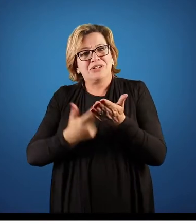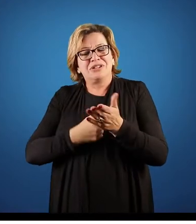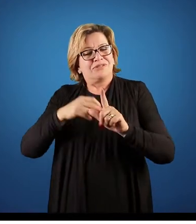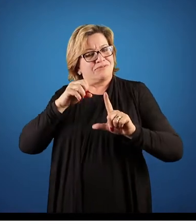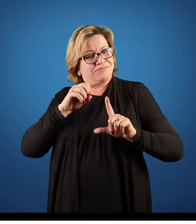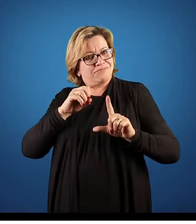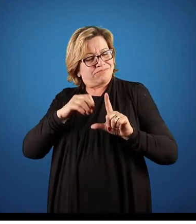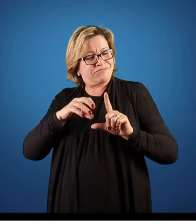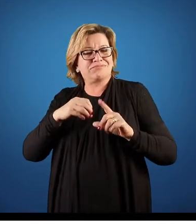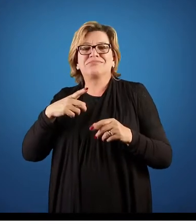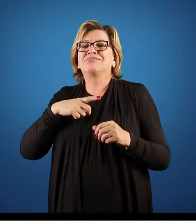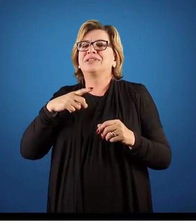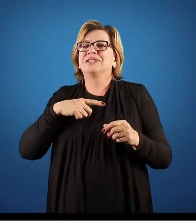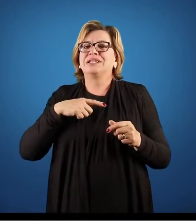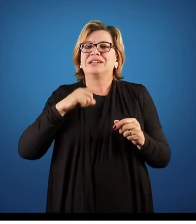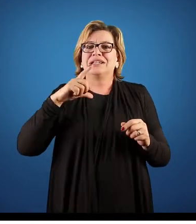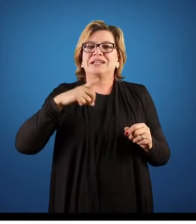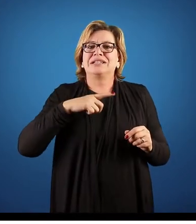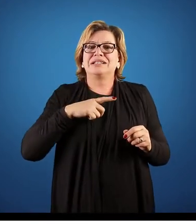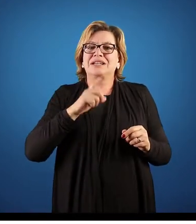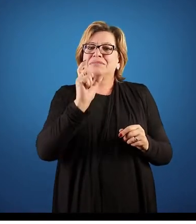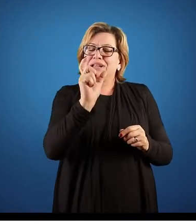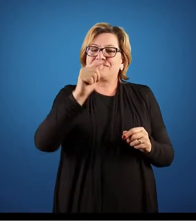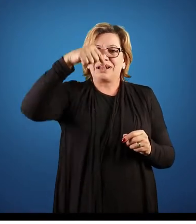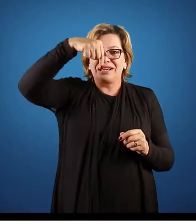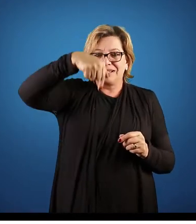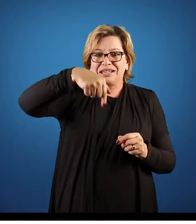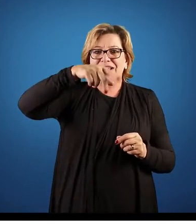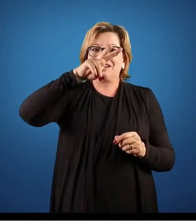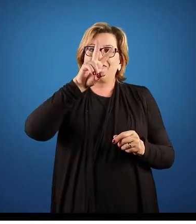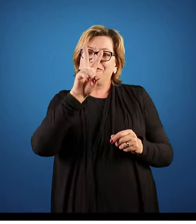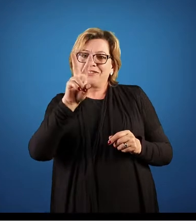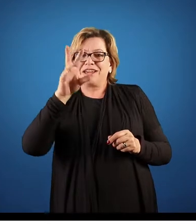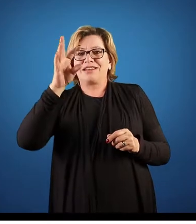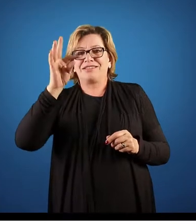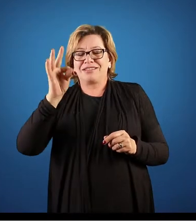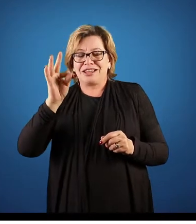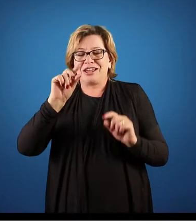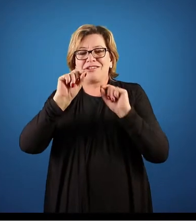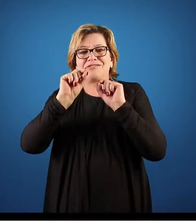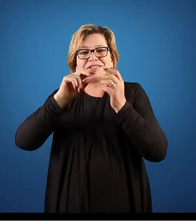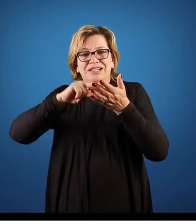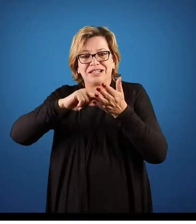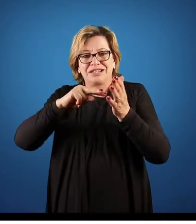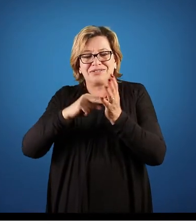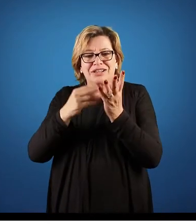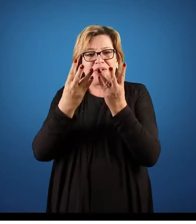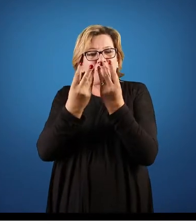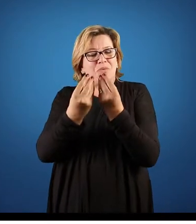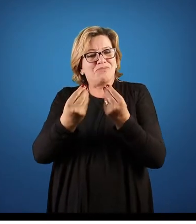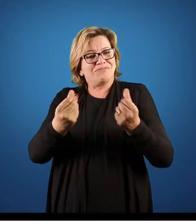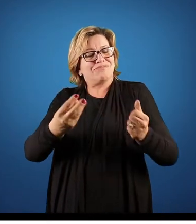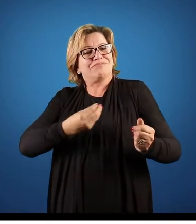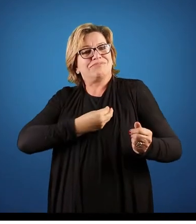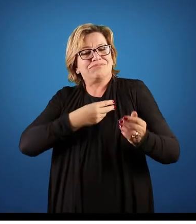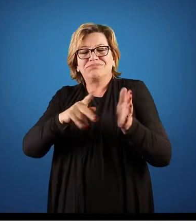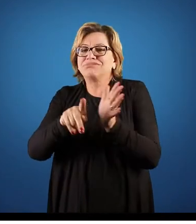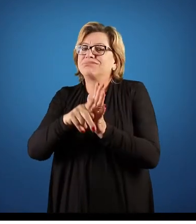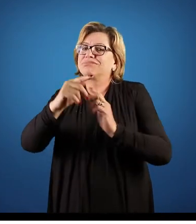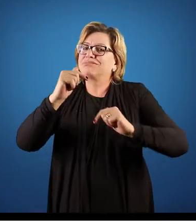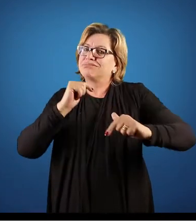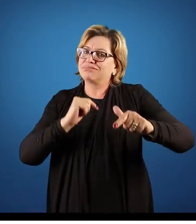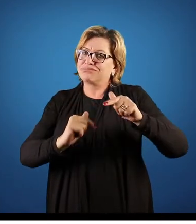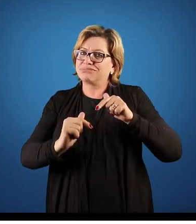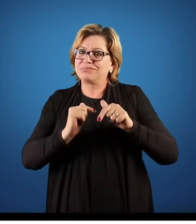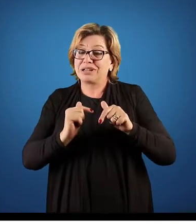colocado, ele tem a palavra QVT, que é qualidade de vida no trabalho, que é uma das grandes preocupações da organização